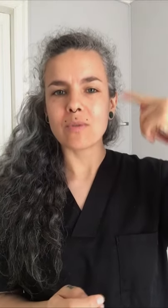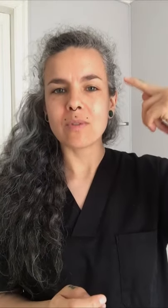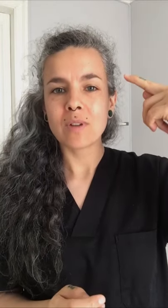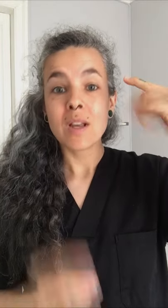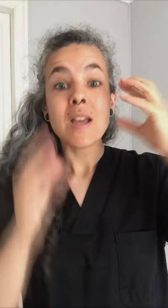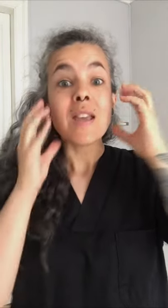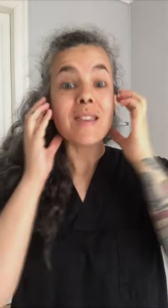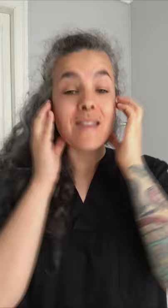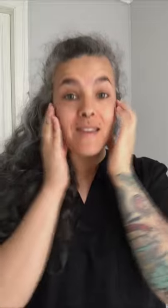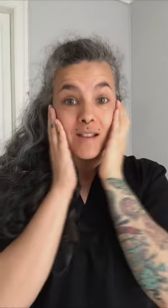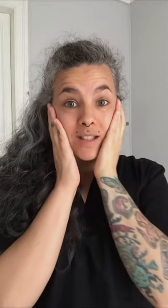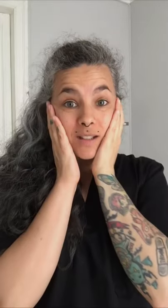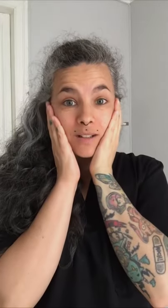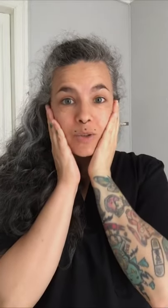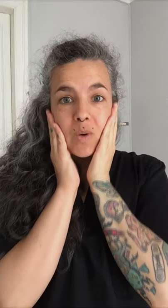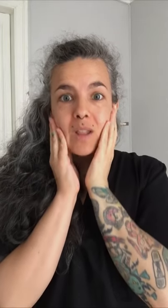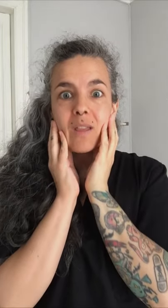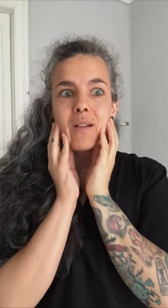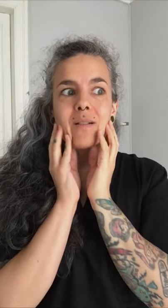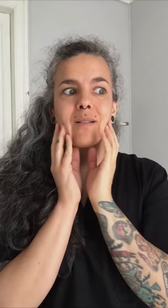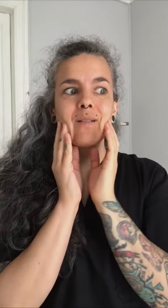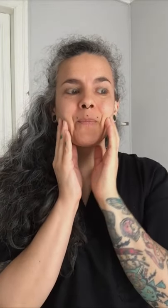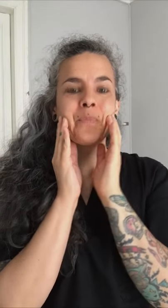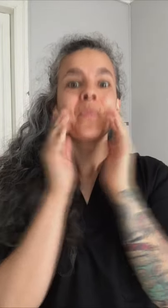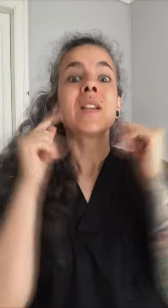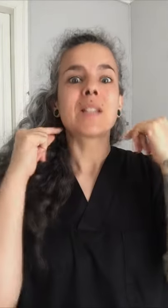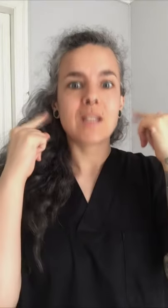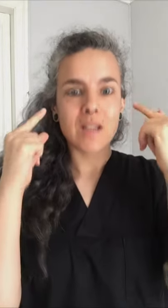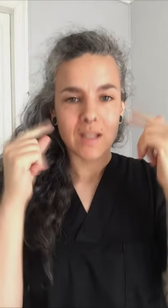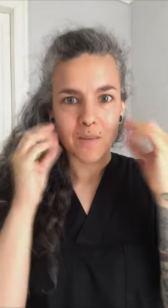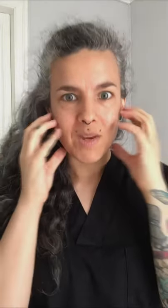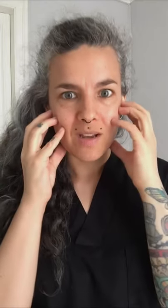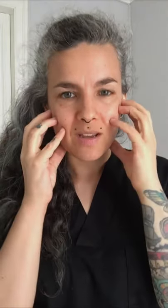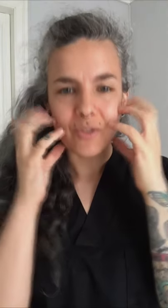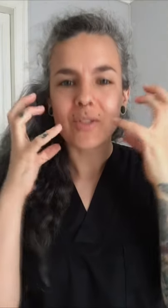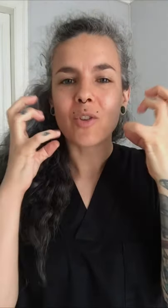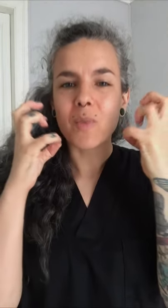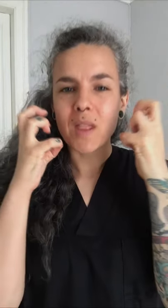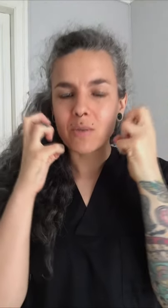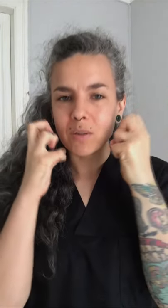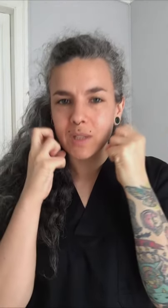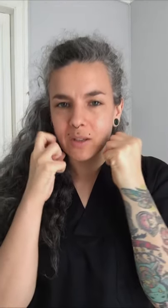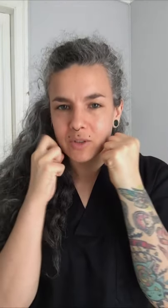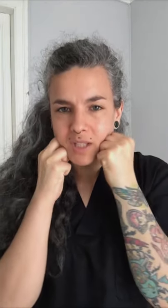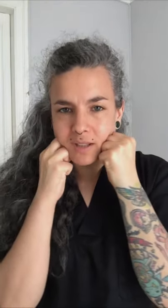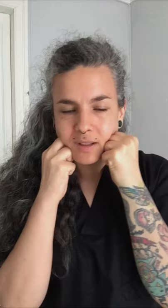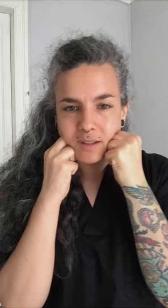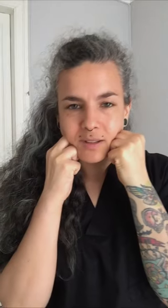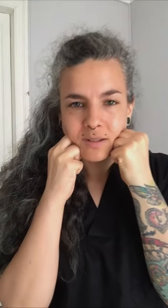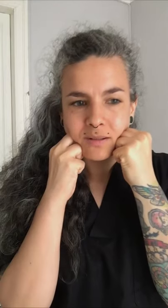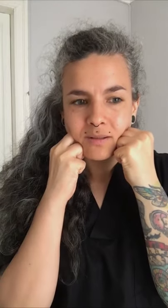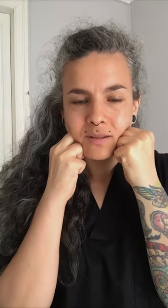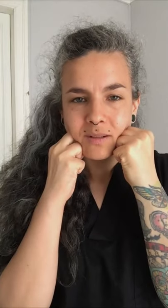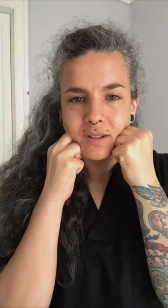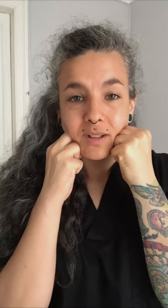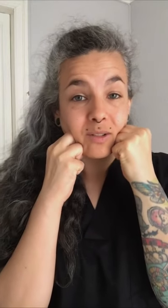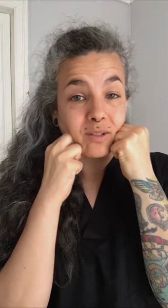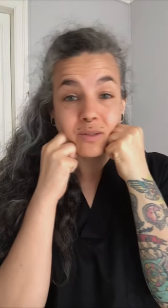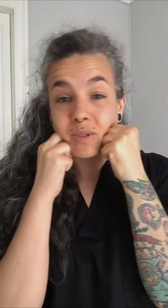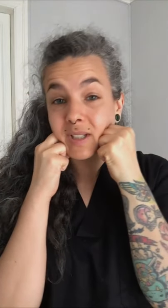y esta articulación sigue también ahí. Entonces comenzamos a apretar los dientes y entonces nunca